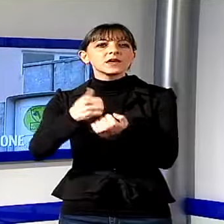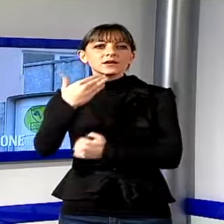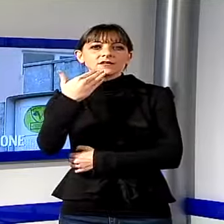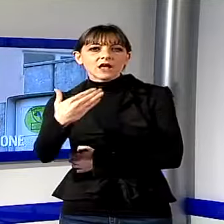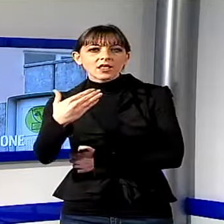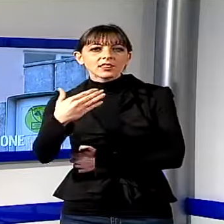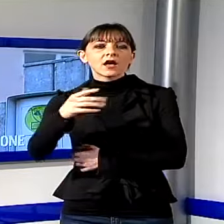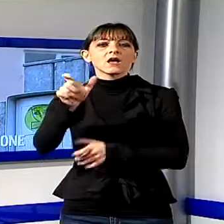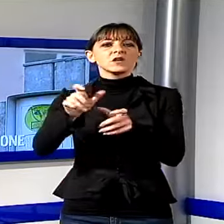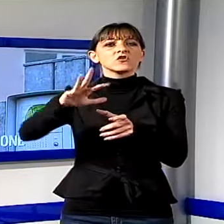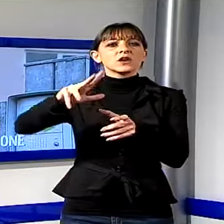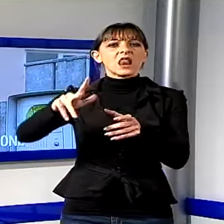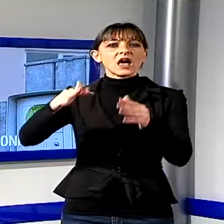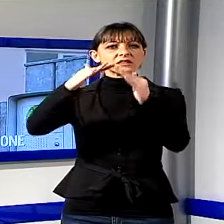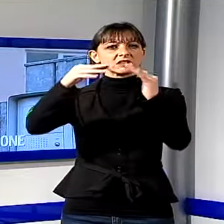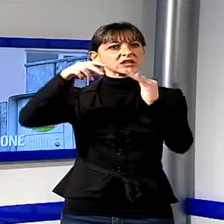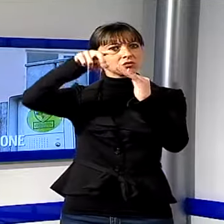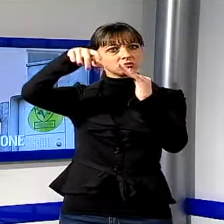tetto e hanno portato via decine di scatoloni.